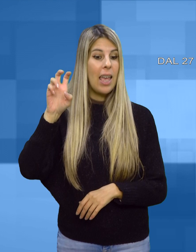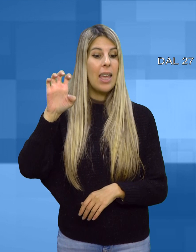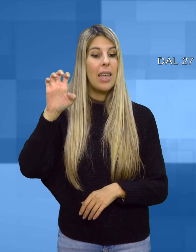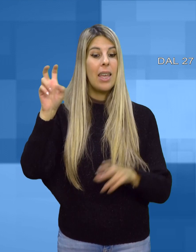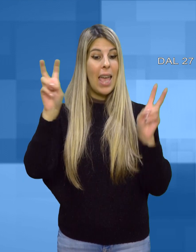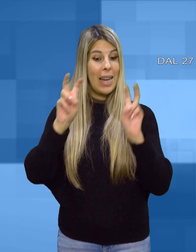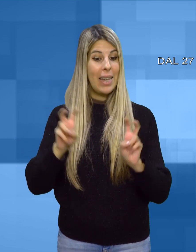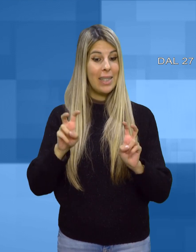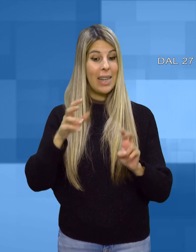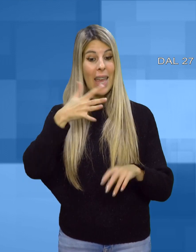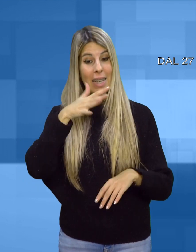affermato i primi cittadini